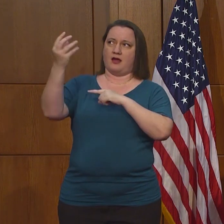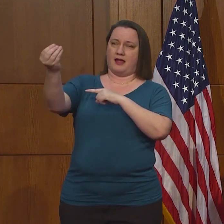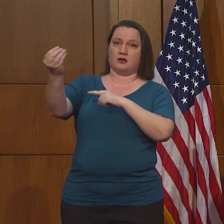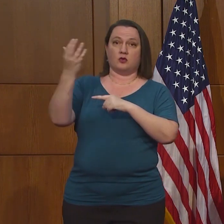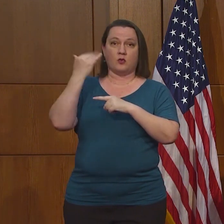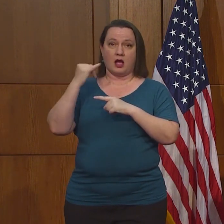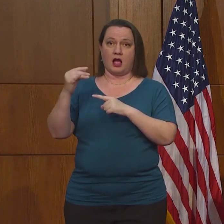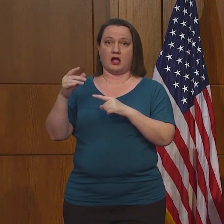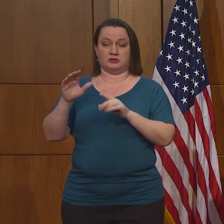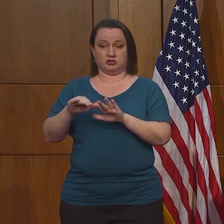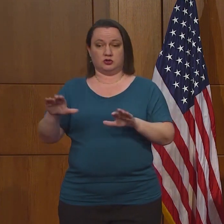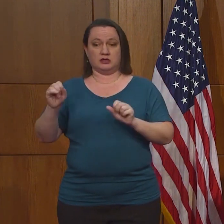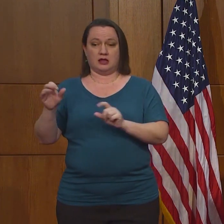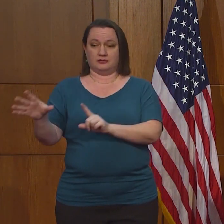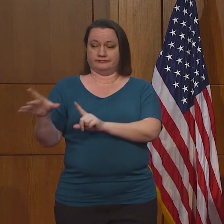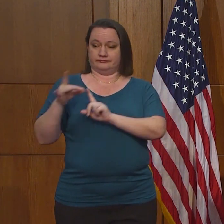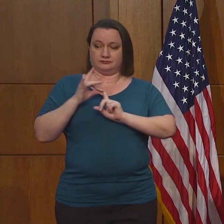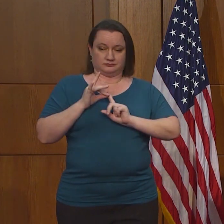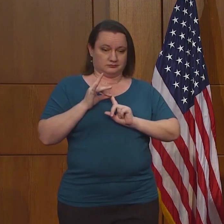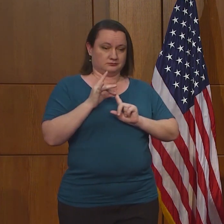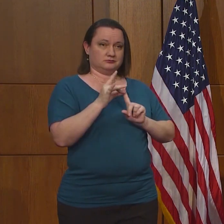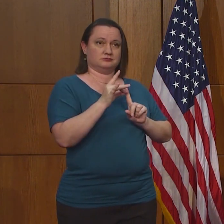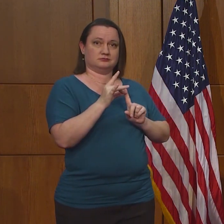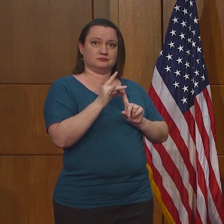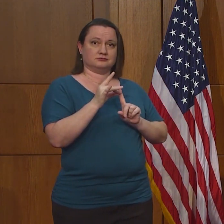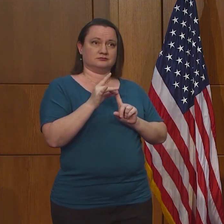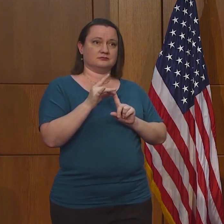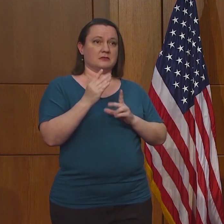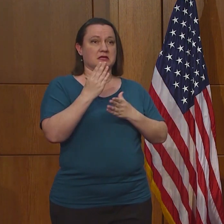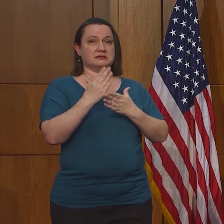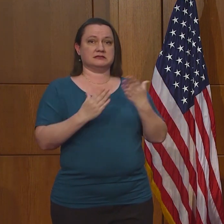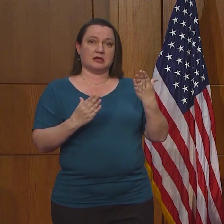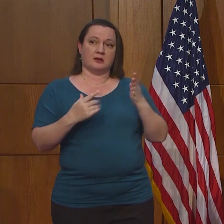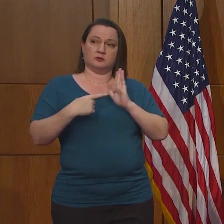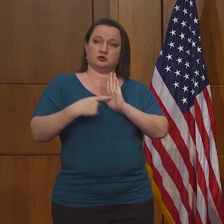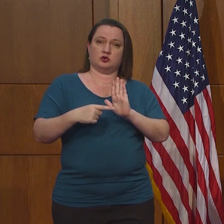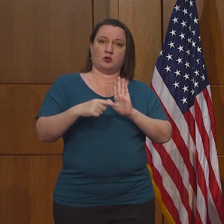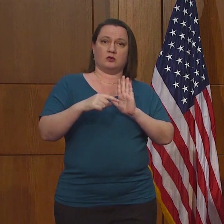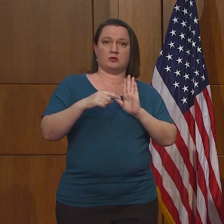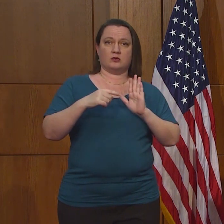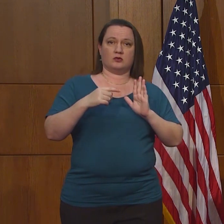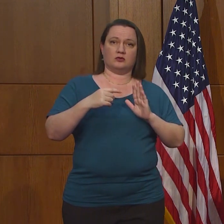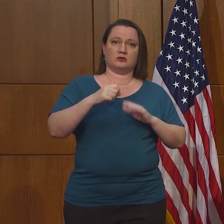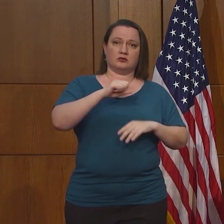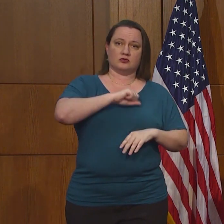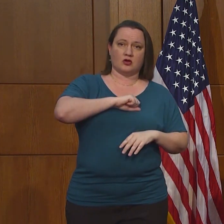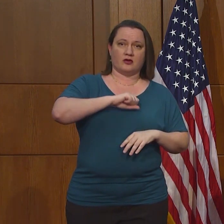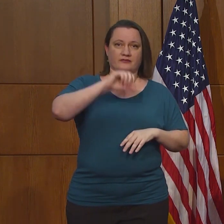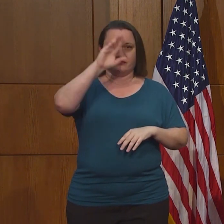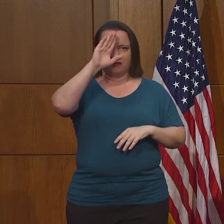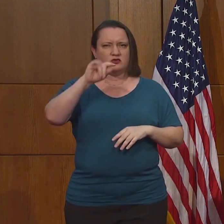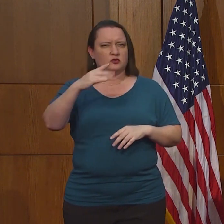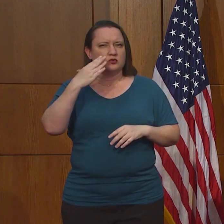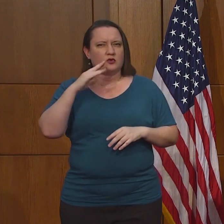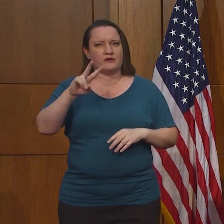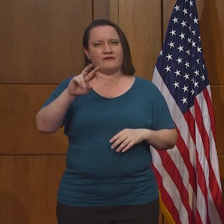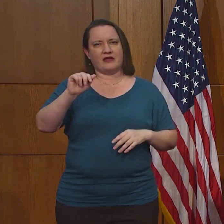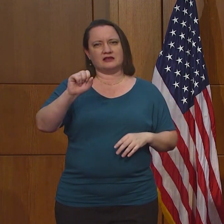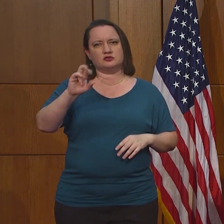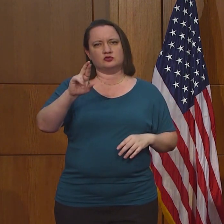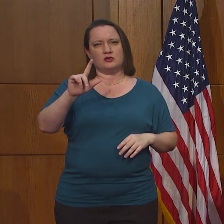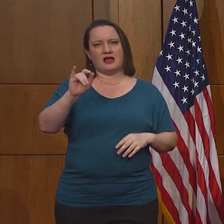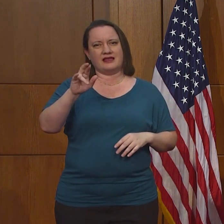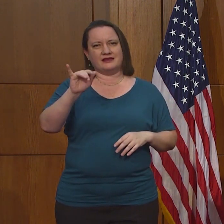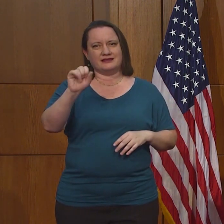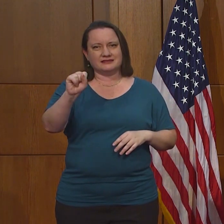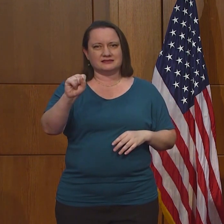pueden contraer el virus. Algunos pueden tener síntomas porque recuerden que hay otro